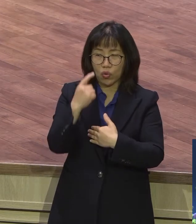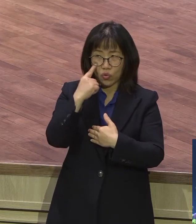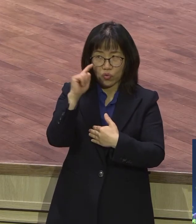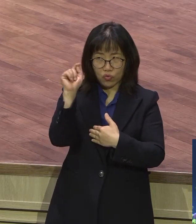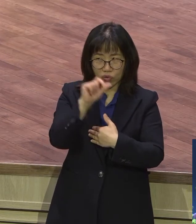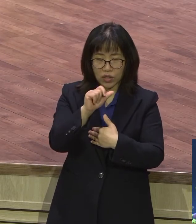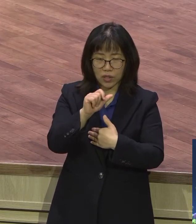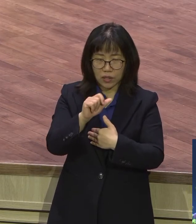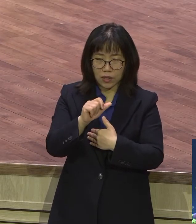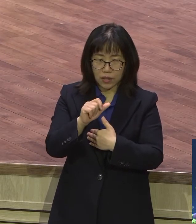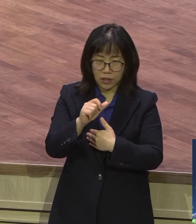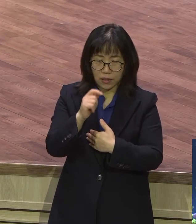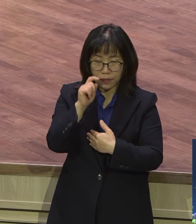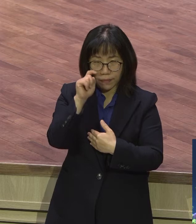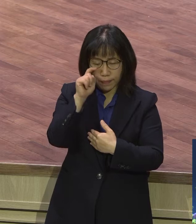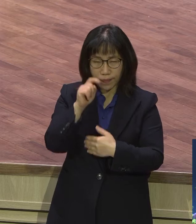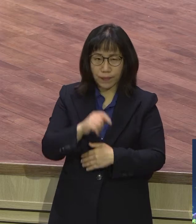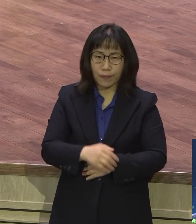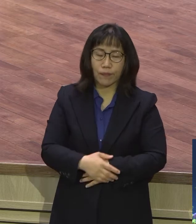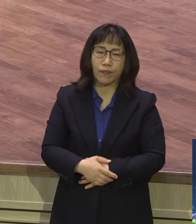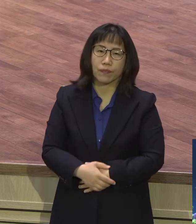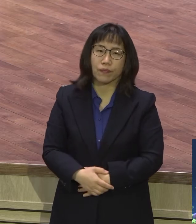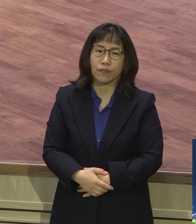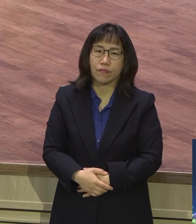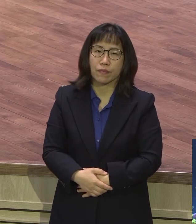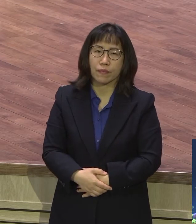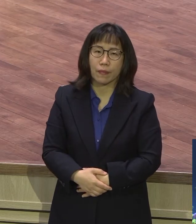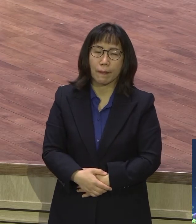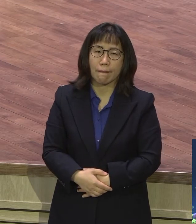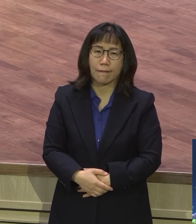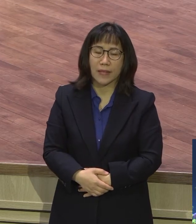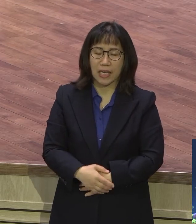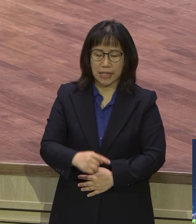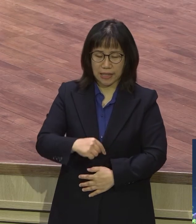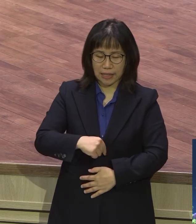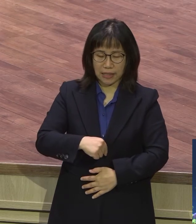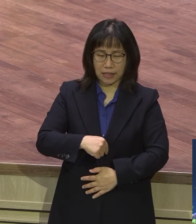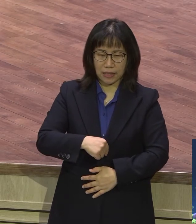그렇게 살다 보니까 다 그냥 자기가 눈이 몰라 한국 전체가 다 그래요